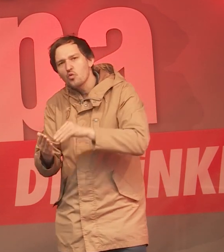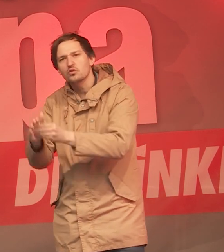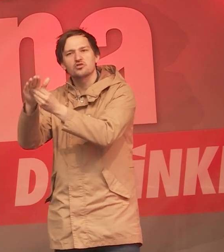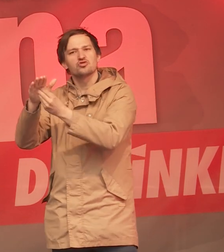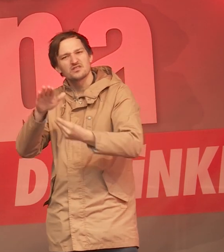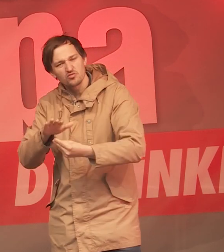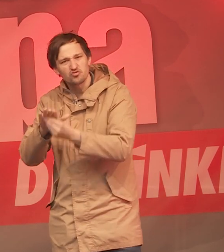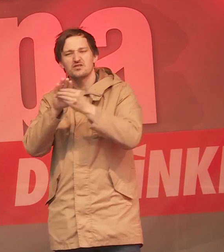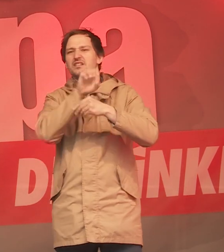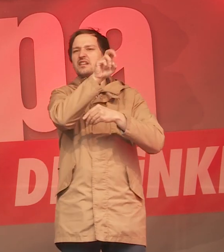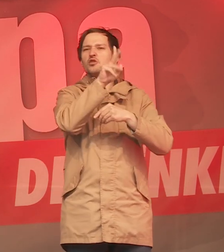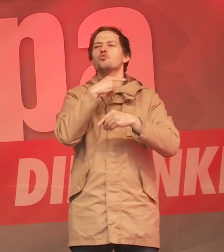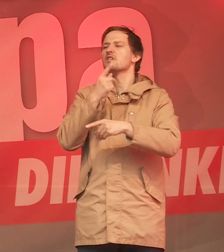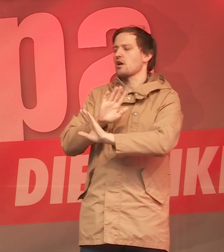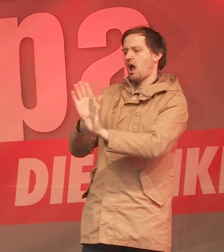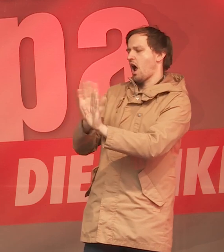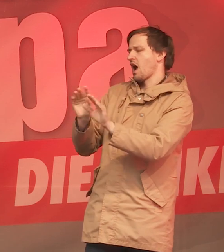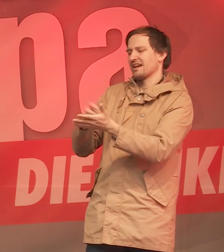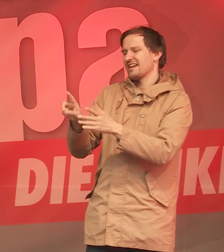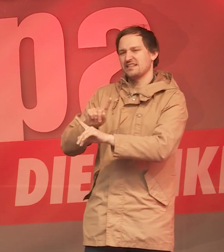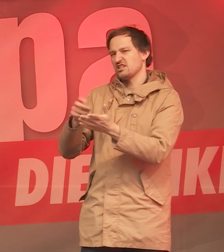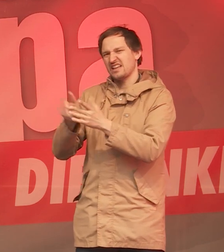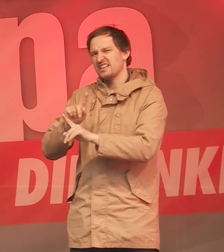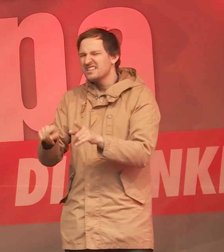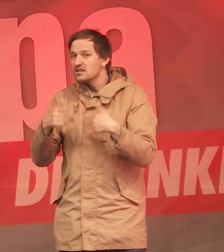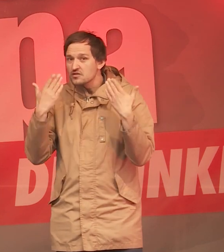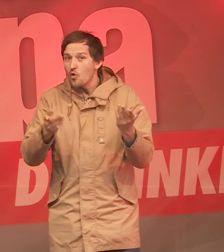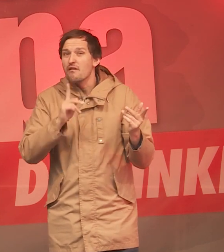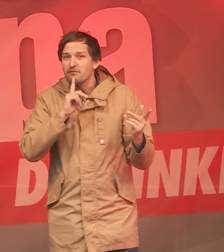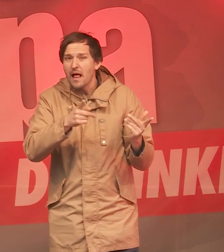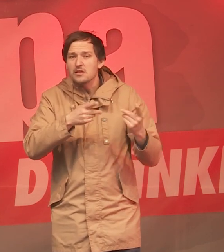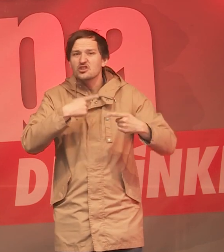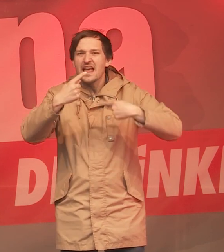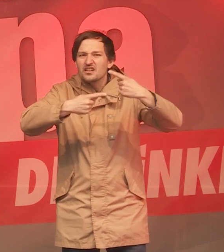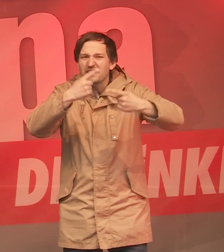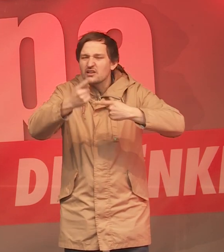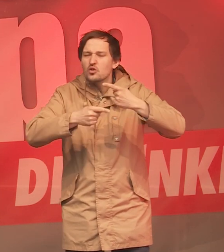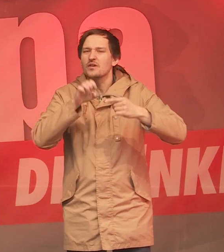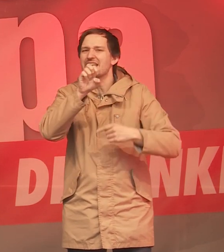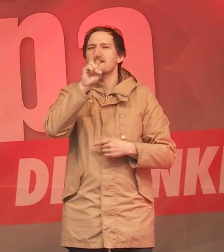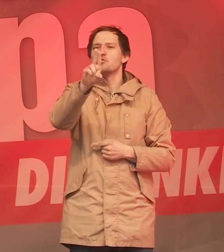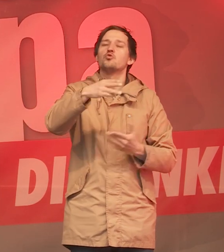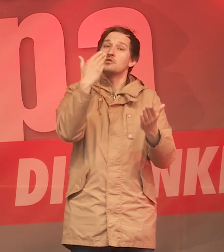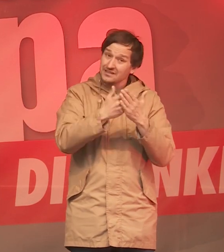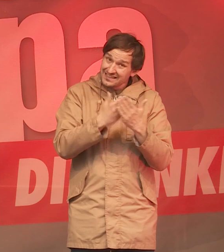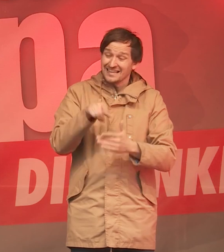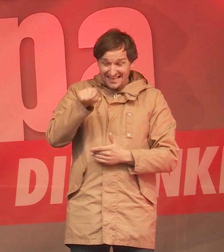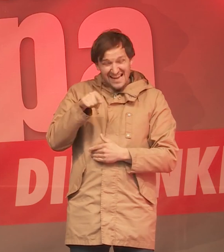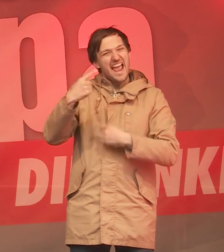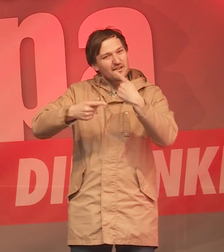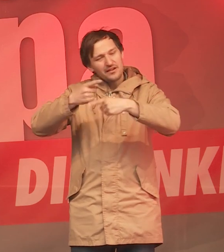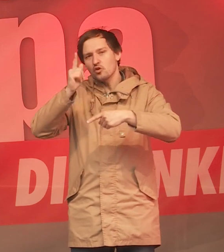dagegen wehren, Krankenhäuser zu privatisieren. Das sind doch die Fehlentwicklungen in dieser EU und die müssen endlich